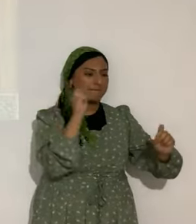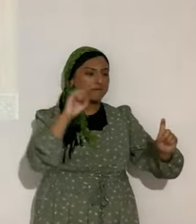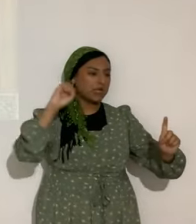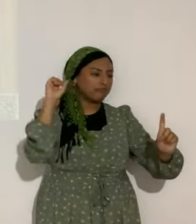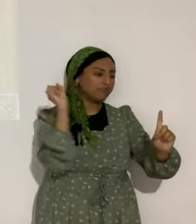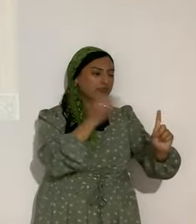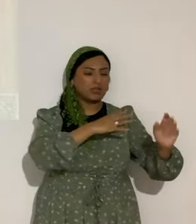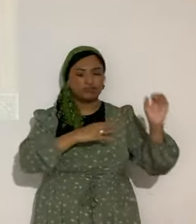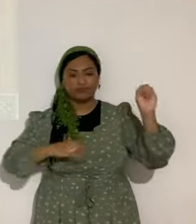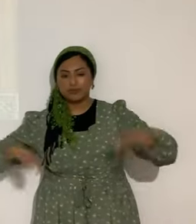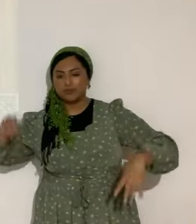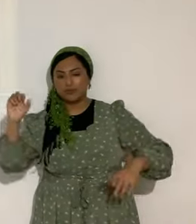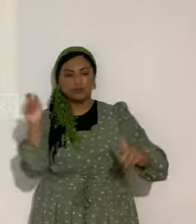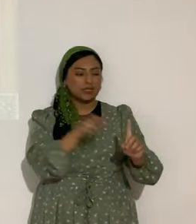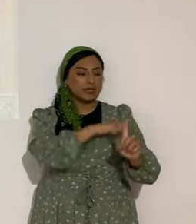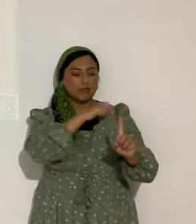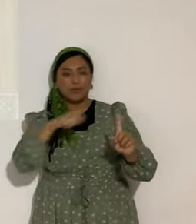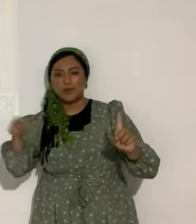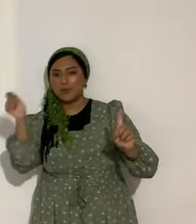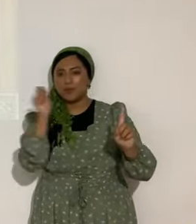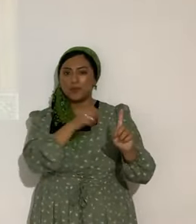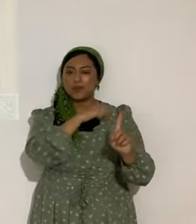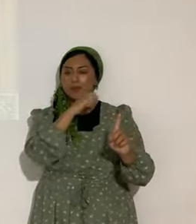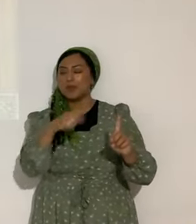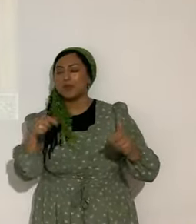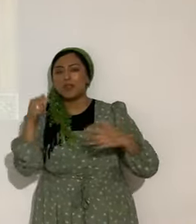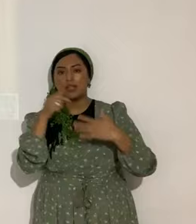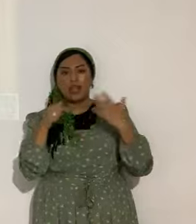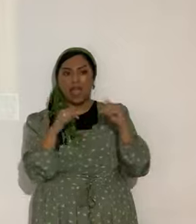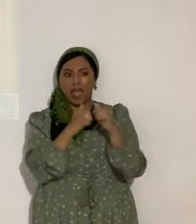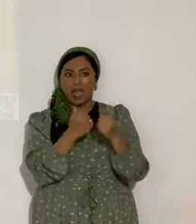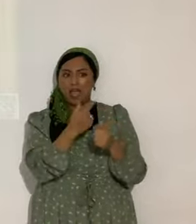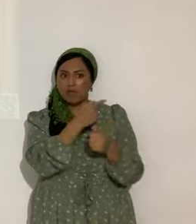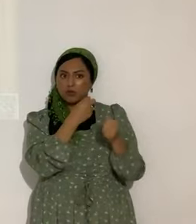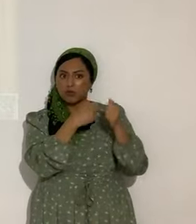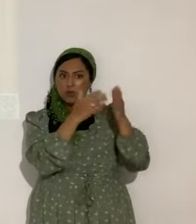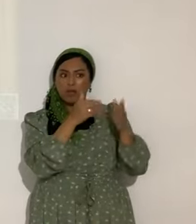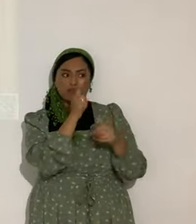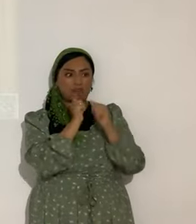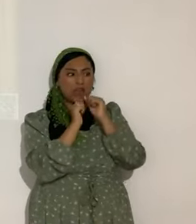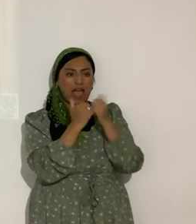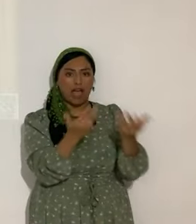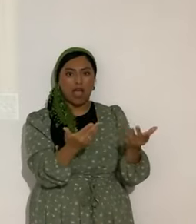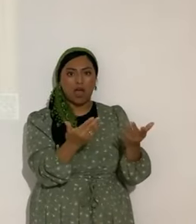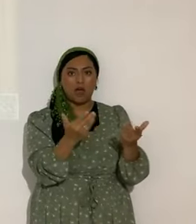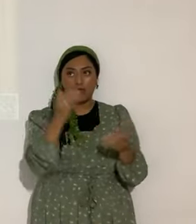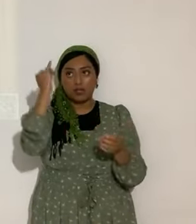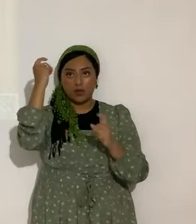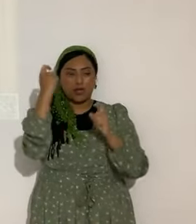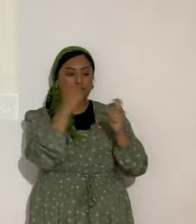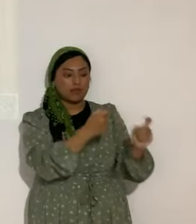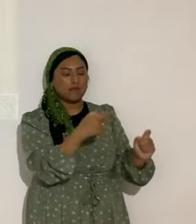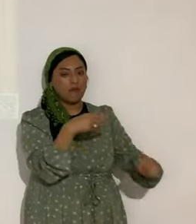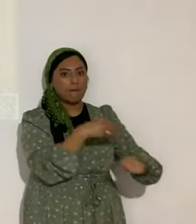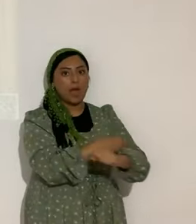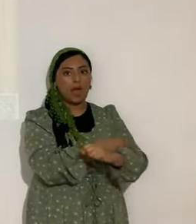azotes, etcétera, etcétera. ¿Cómo aguantaron? Por el poder. Por el poder. Por el poder.